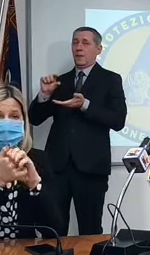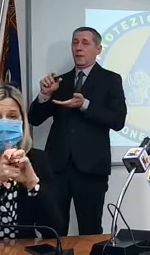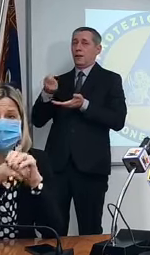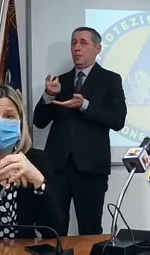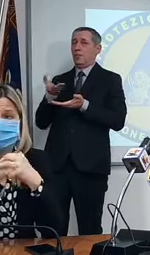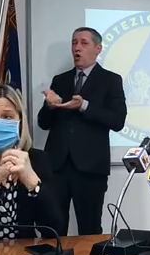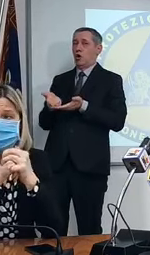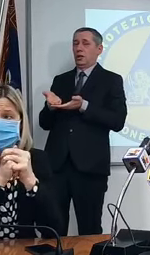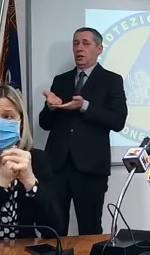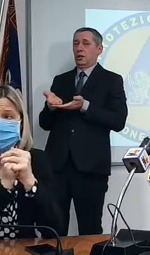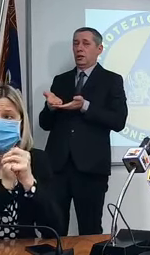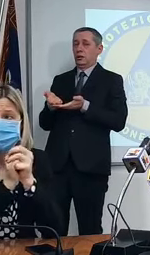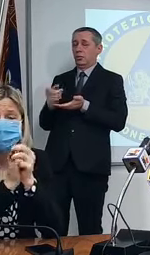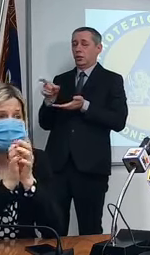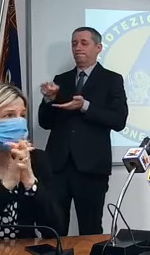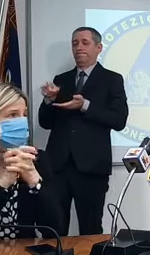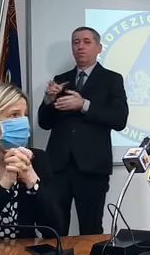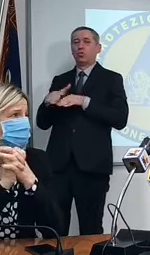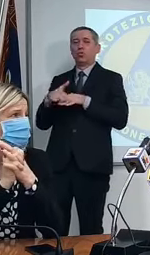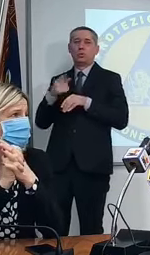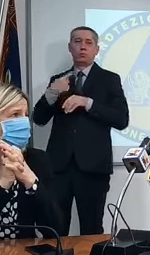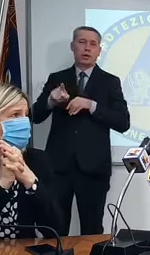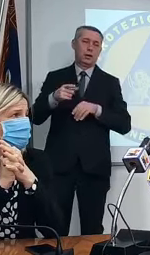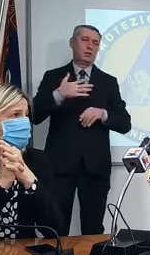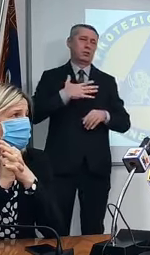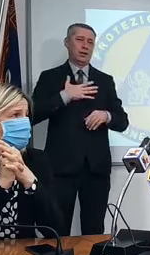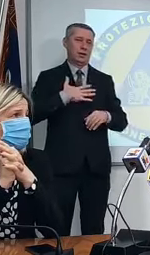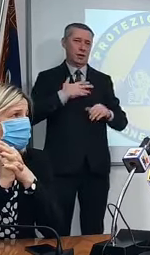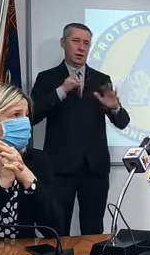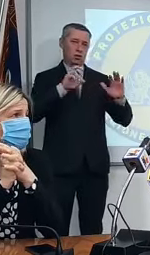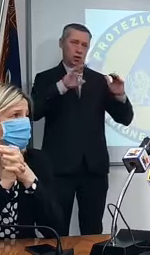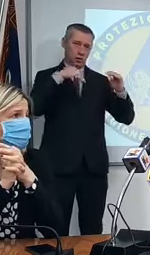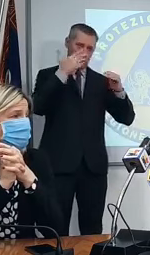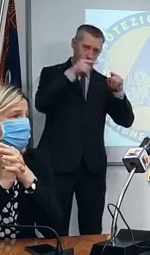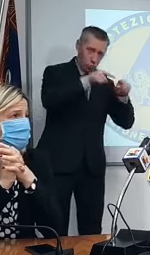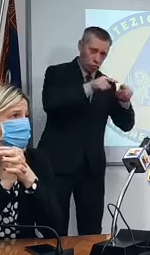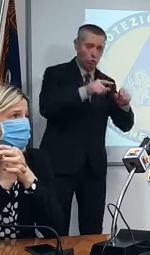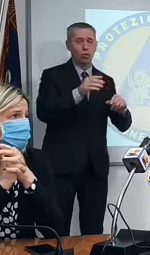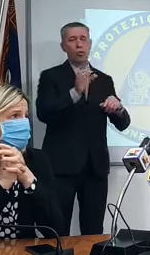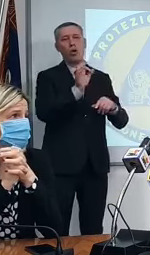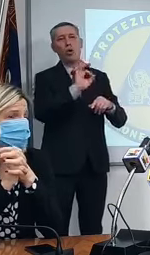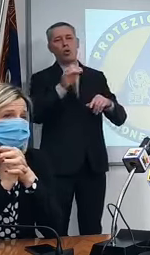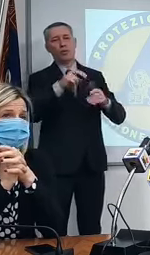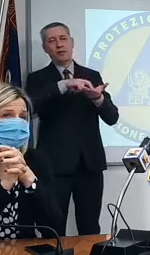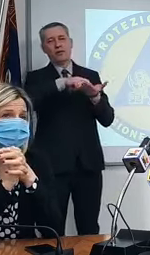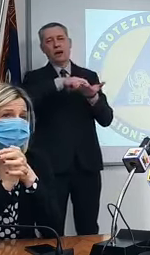ai cittadini frasi della disabilità e parallelamente anche gli insegnanti ma quelli sono i vaccini